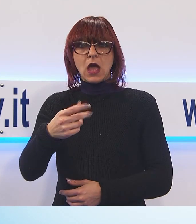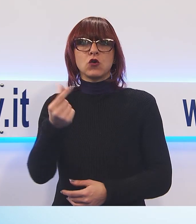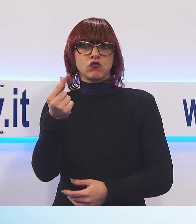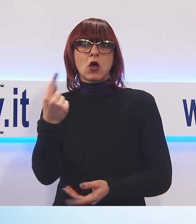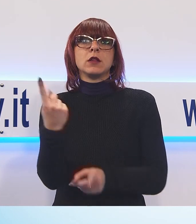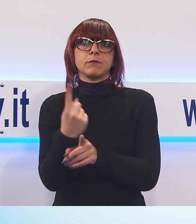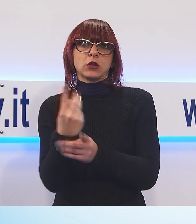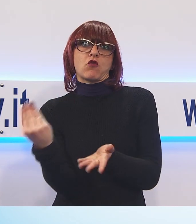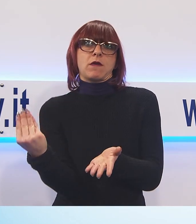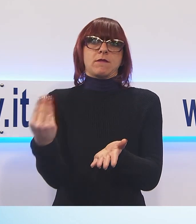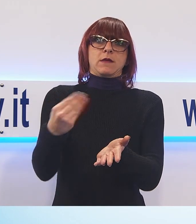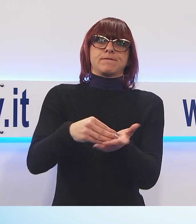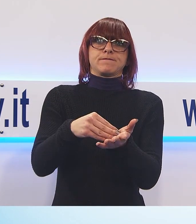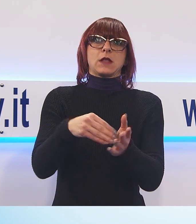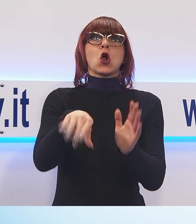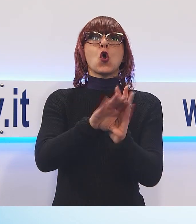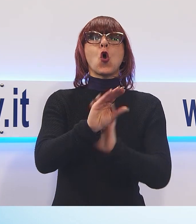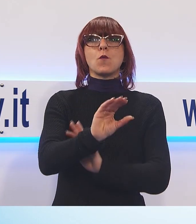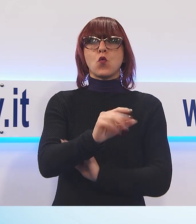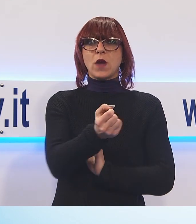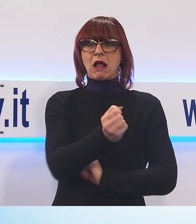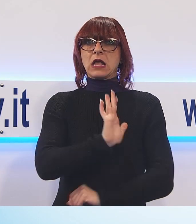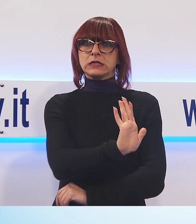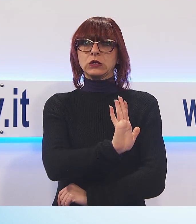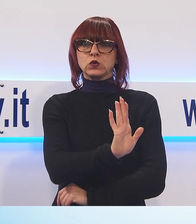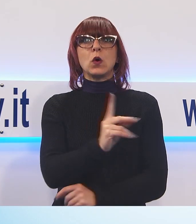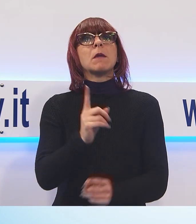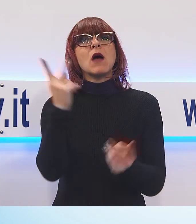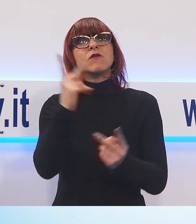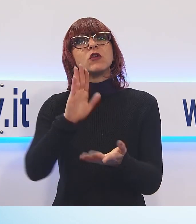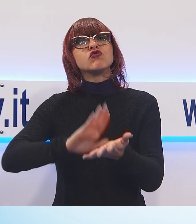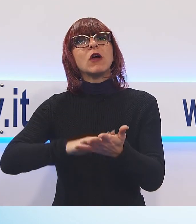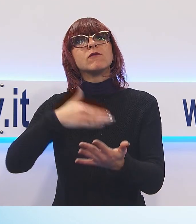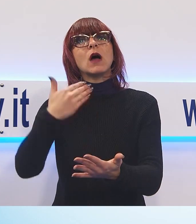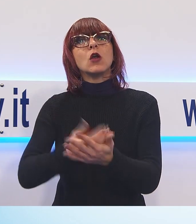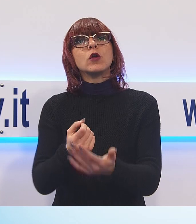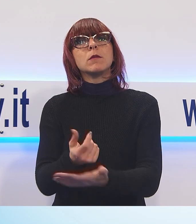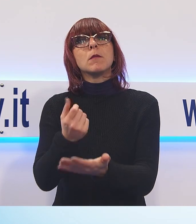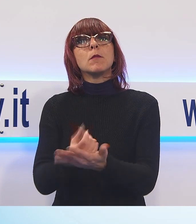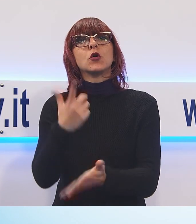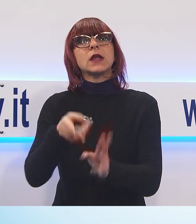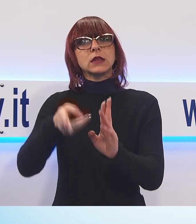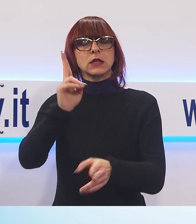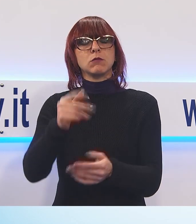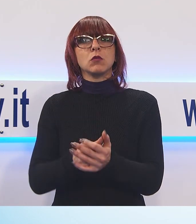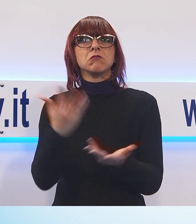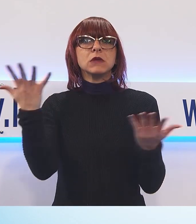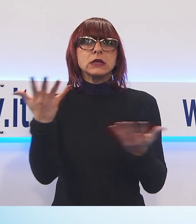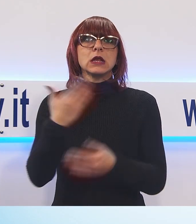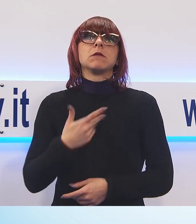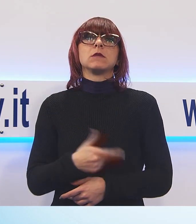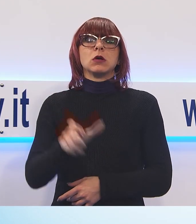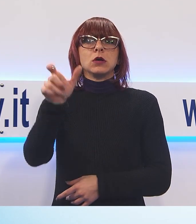delle Cassi Comunali ma vi sono valori che contano ancora di più e colpisce la solitudine delle donne che